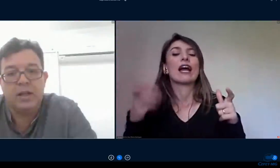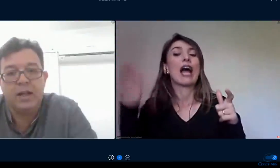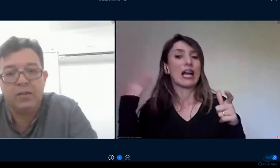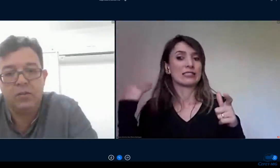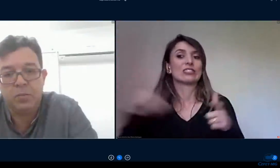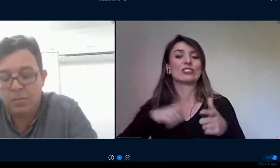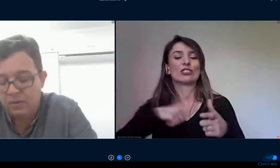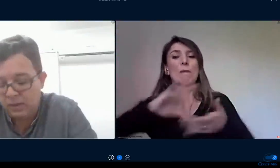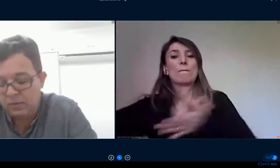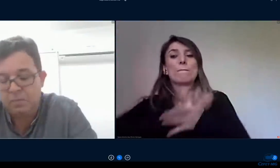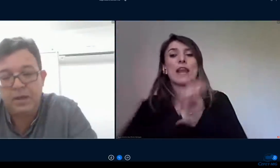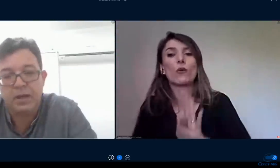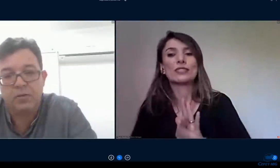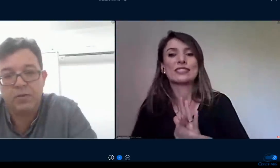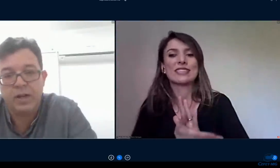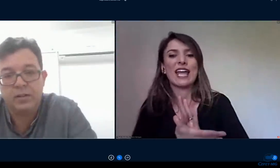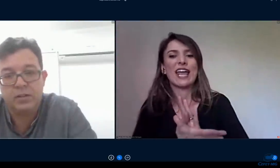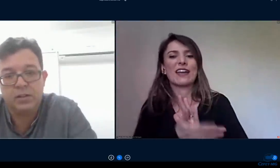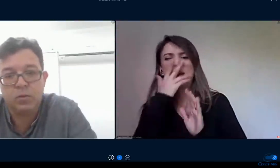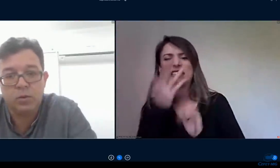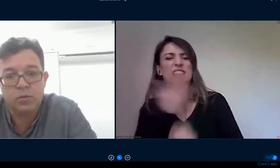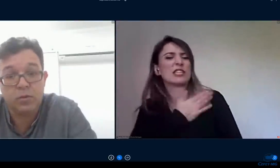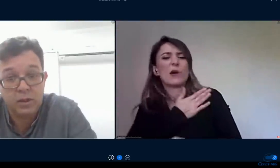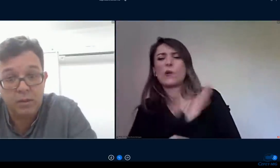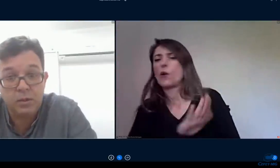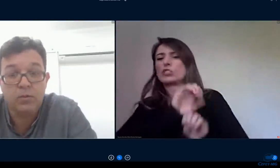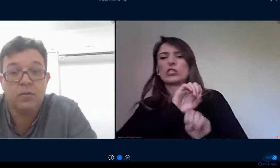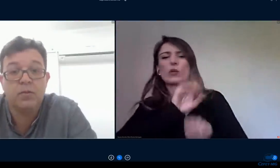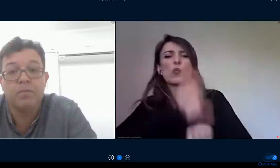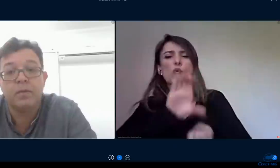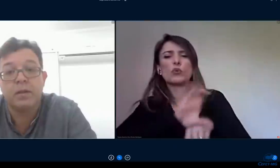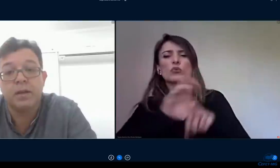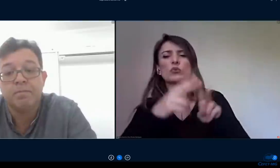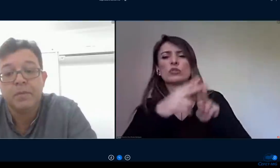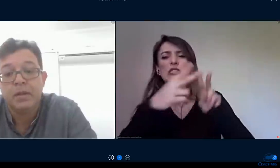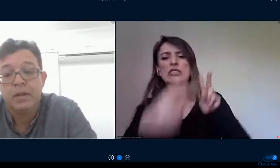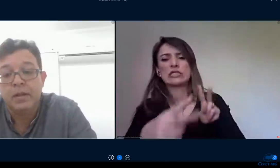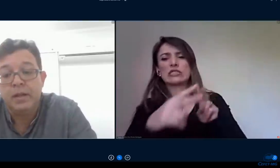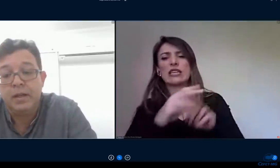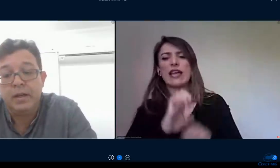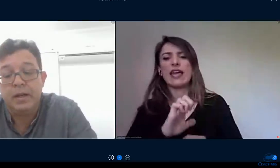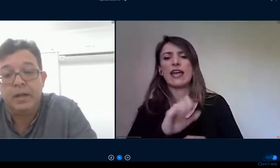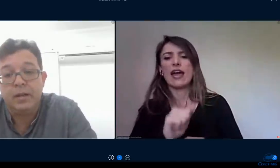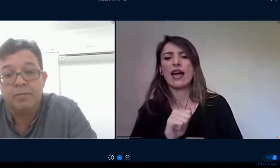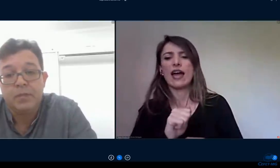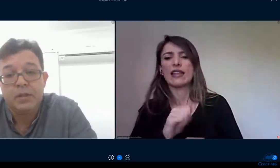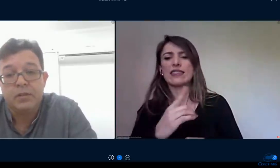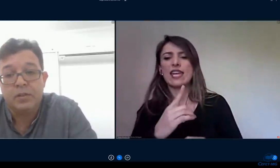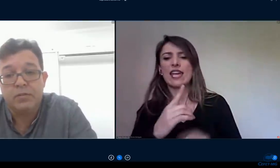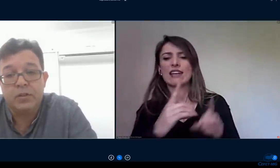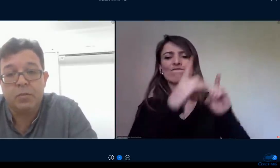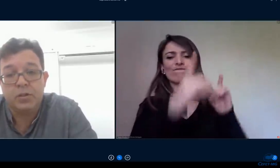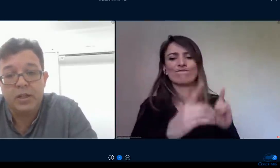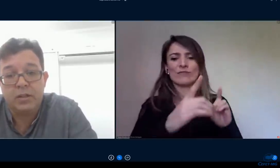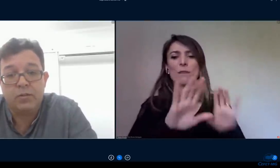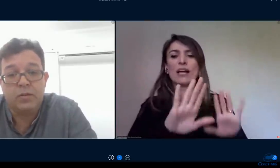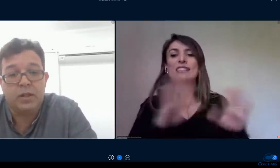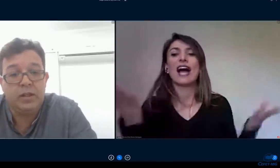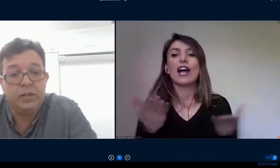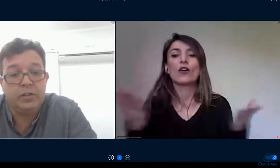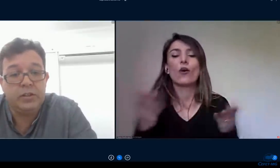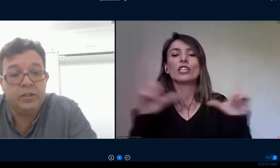a alterarem seus PPCs para oferta de cursos híbridos né já vejo